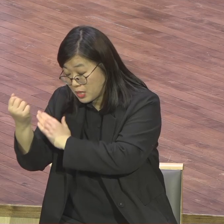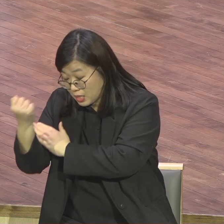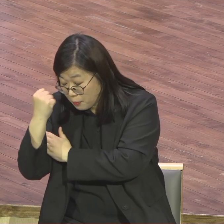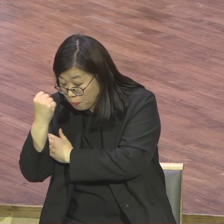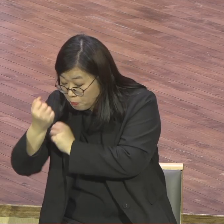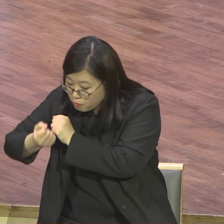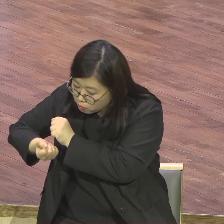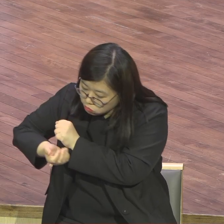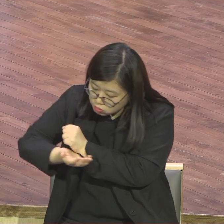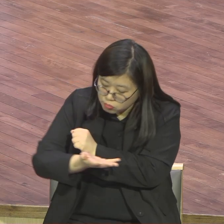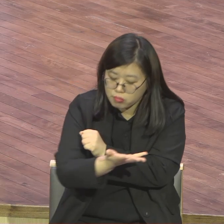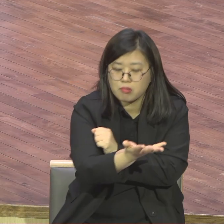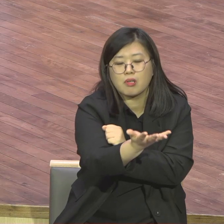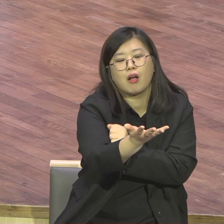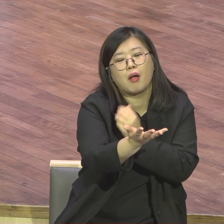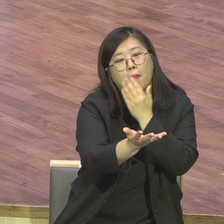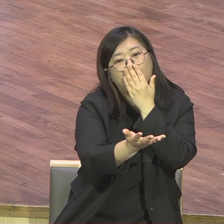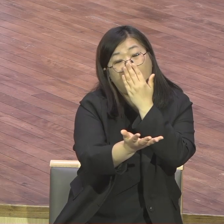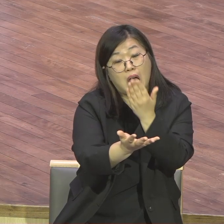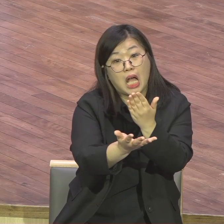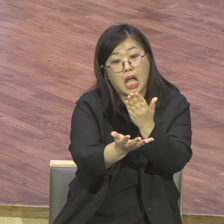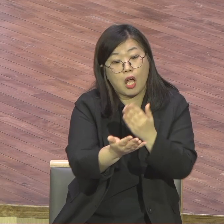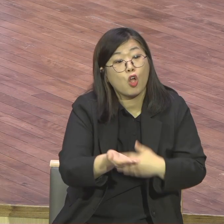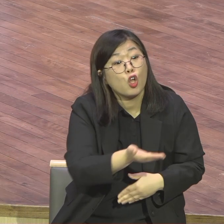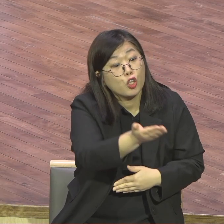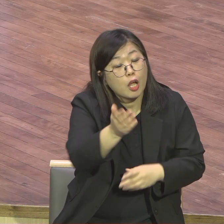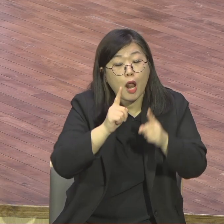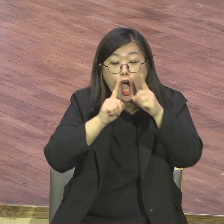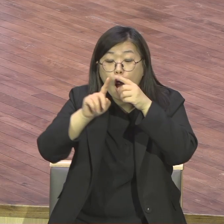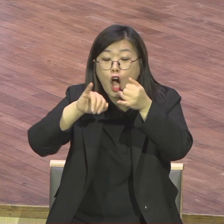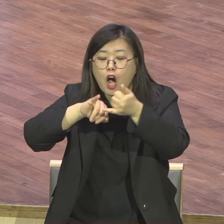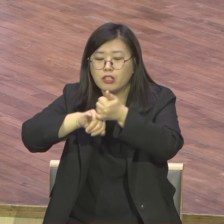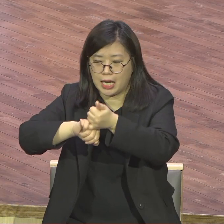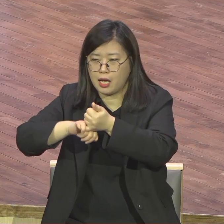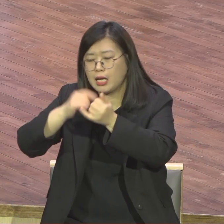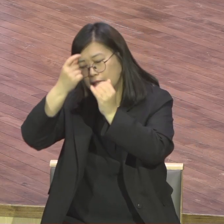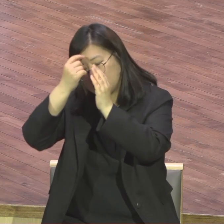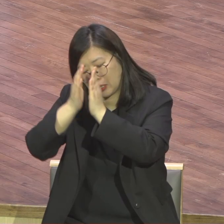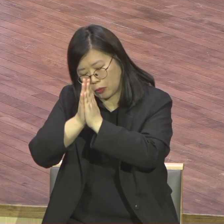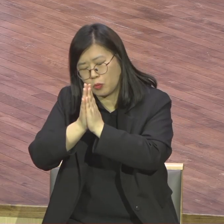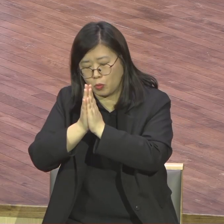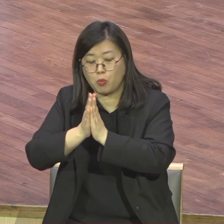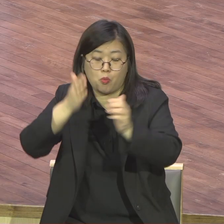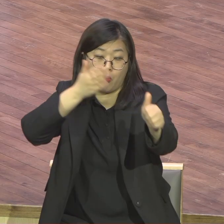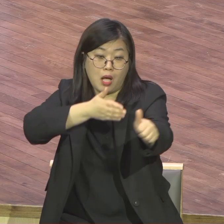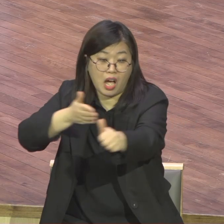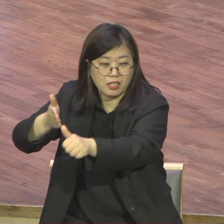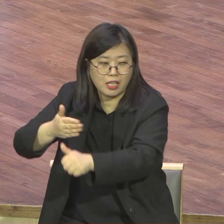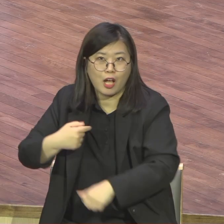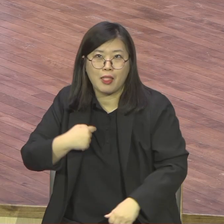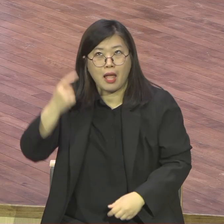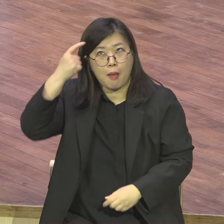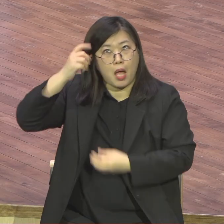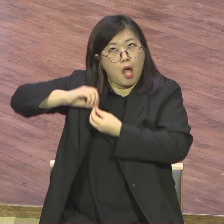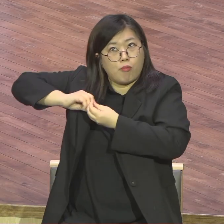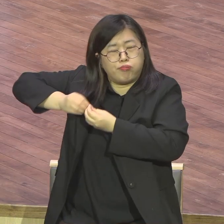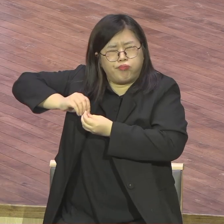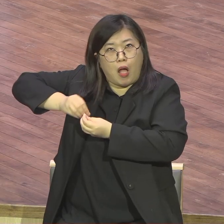잡고 여러분 은약기도를 하십시오 여러분이 내가 기도하려면 평온해서 못해요 여러분 수준 가지고 뭘 만들겠어요